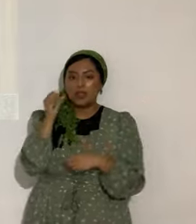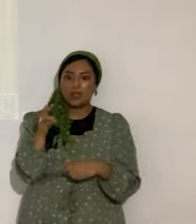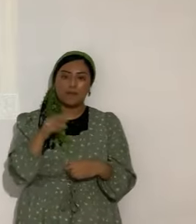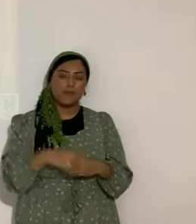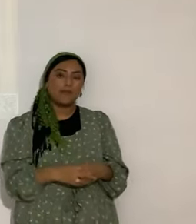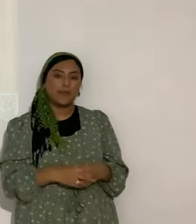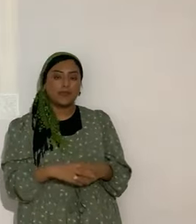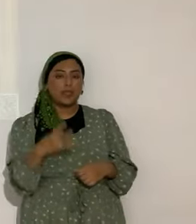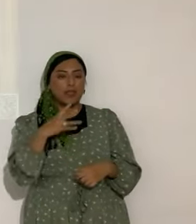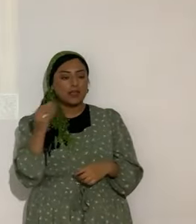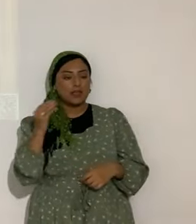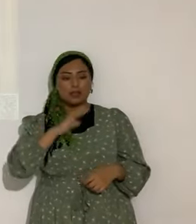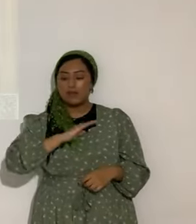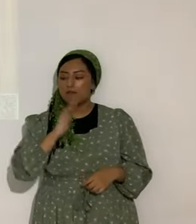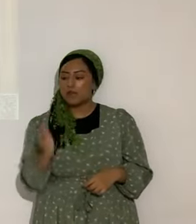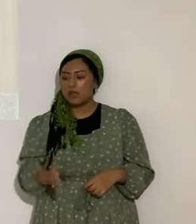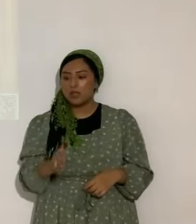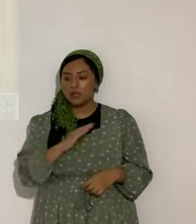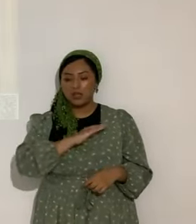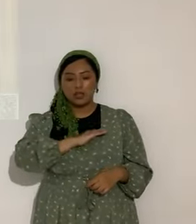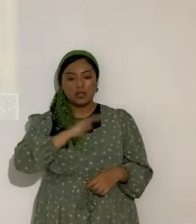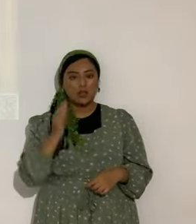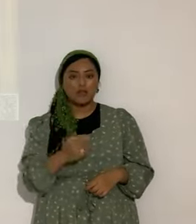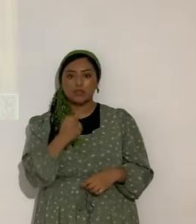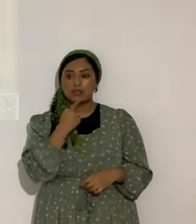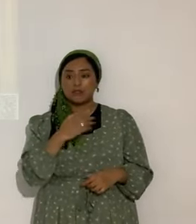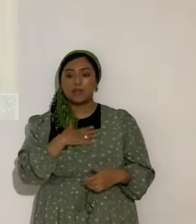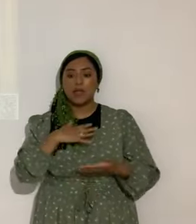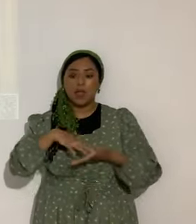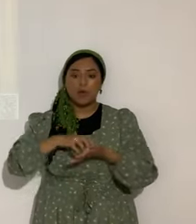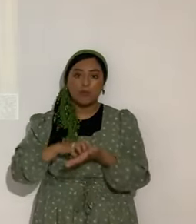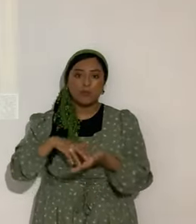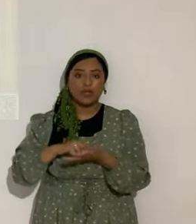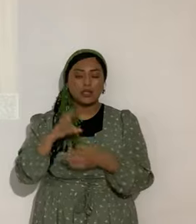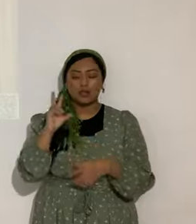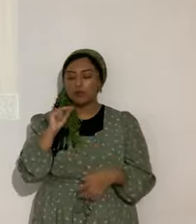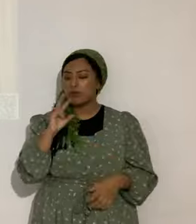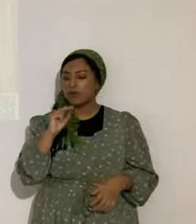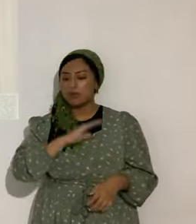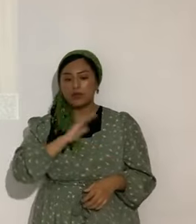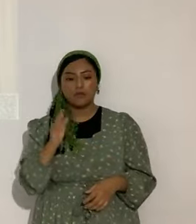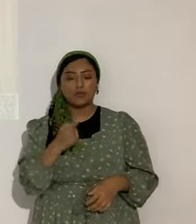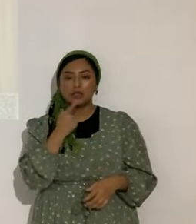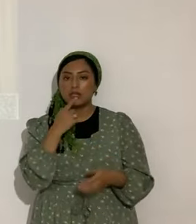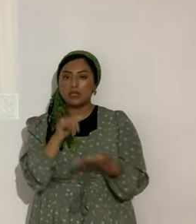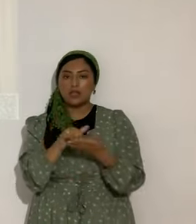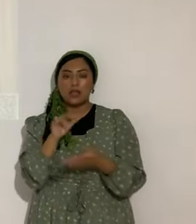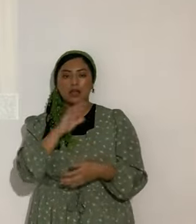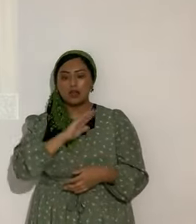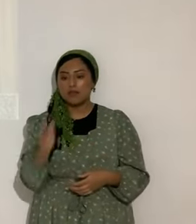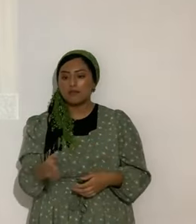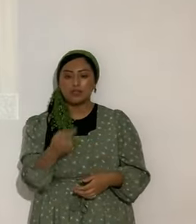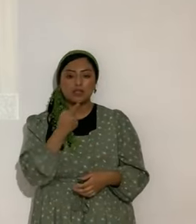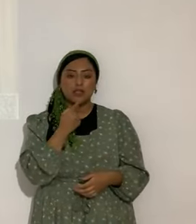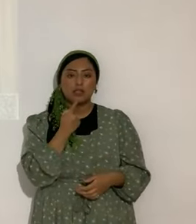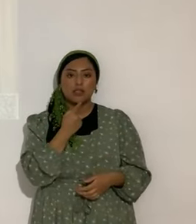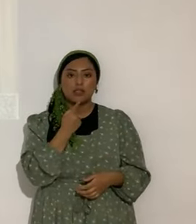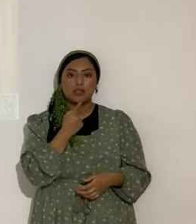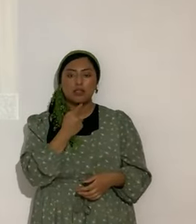Y nunca, nunca decir soy débil. No, no digas eso. Nunca decir, es que yo tengo